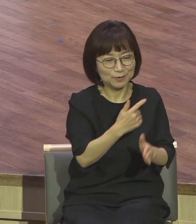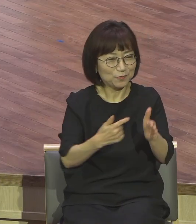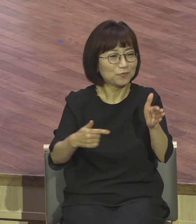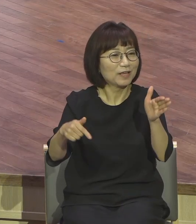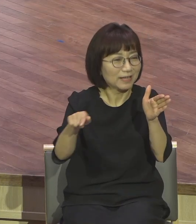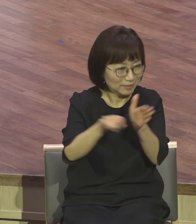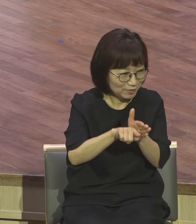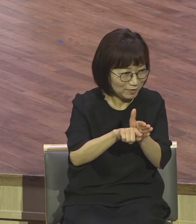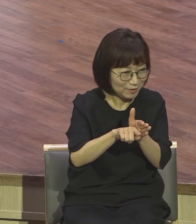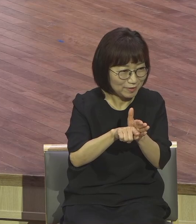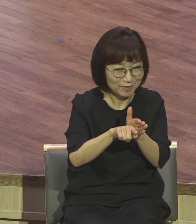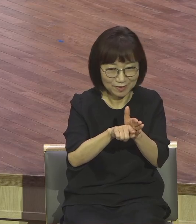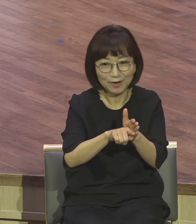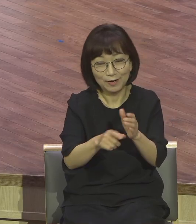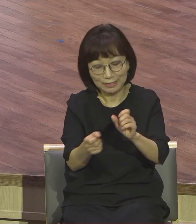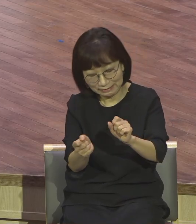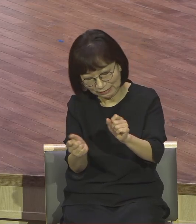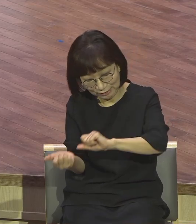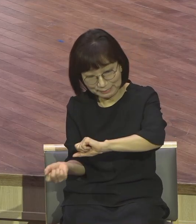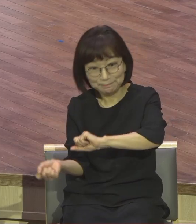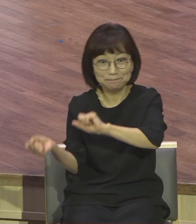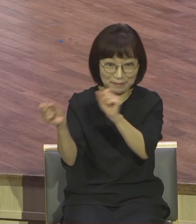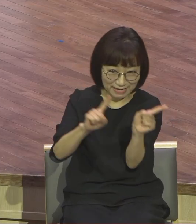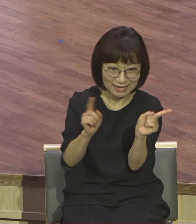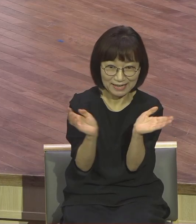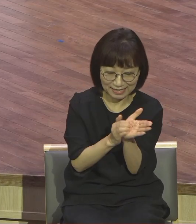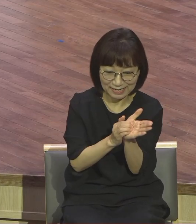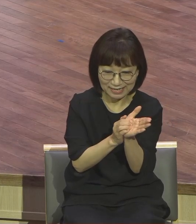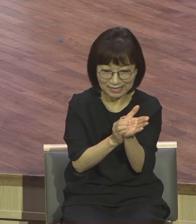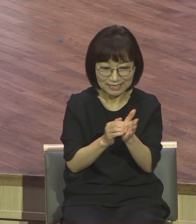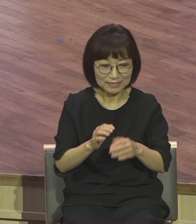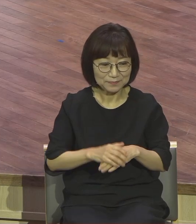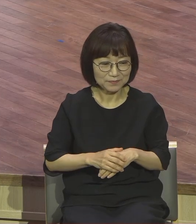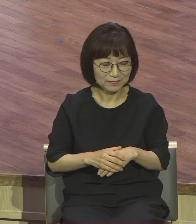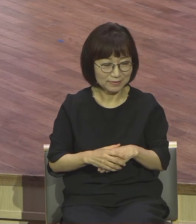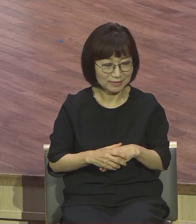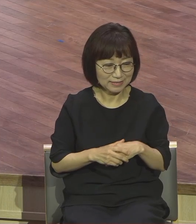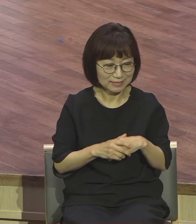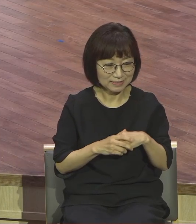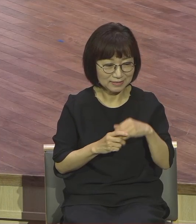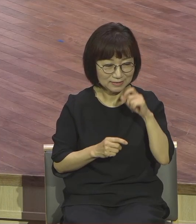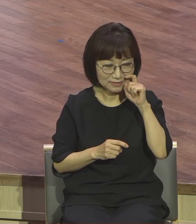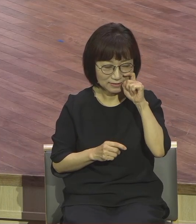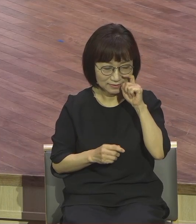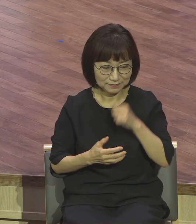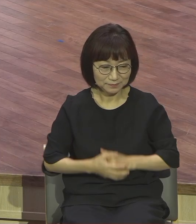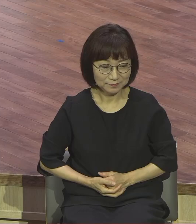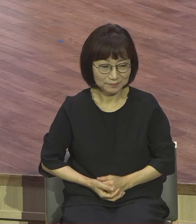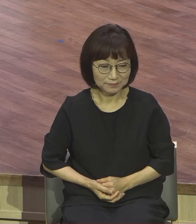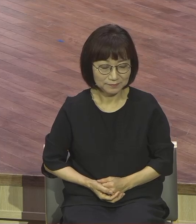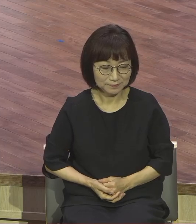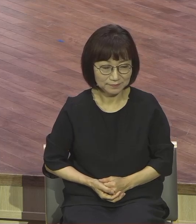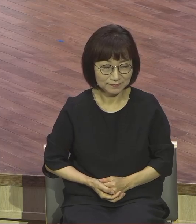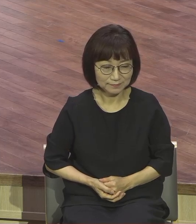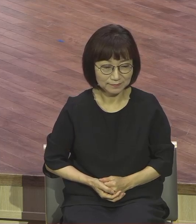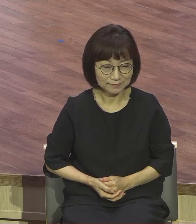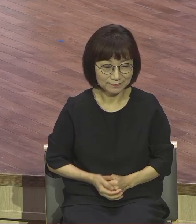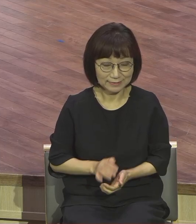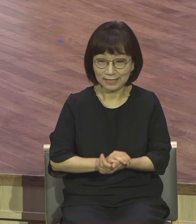거예요. 그래서 정말 예수 권리도에 이 부활을 신앙을 가진 사람은 이 땅에 살면서